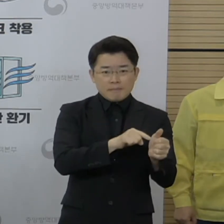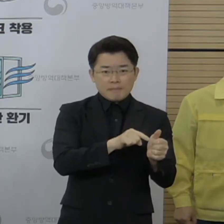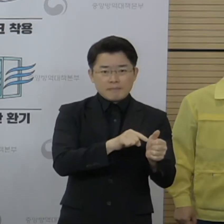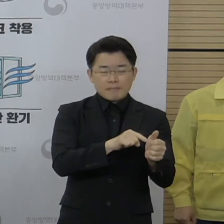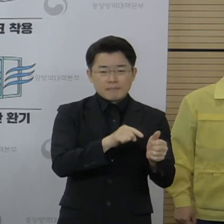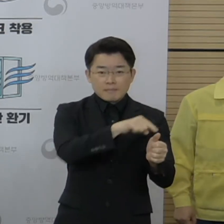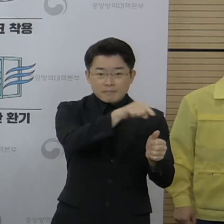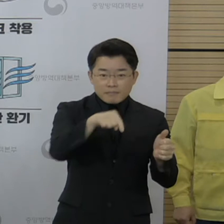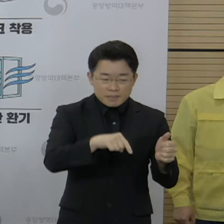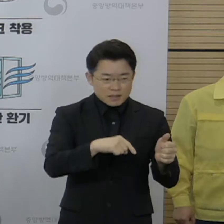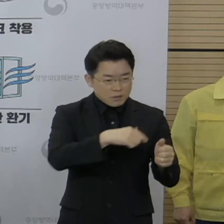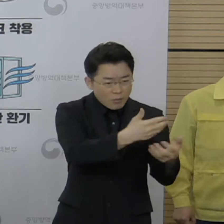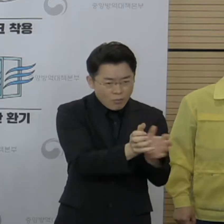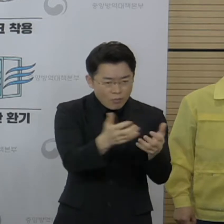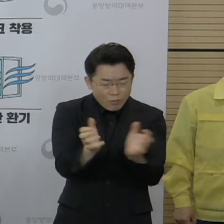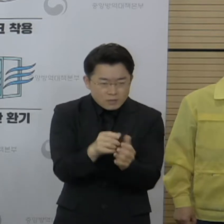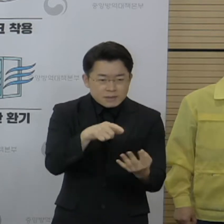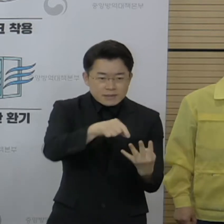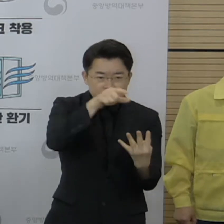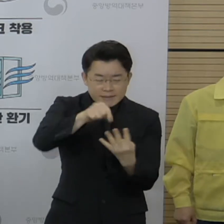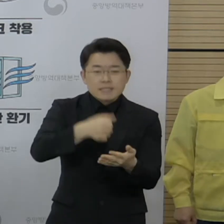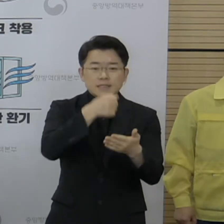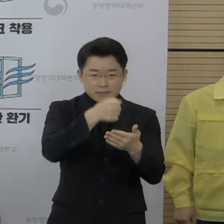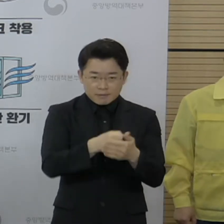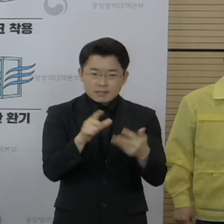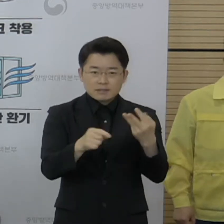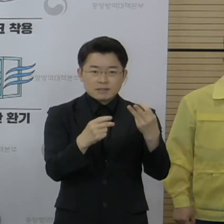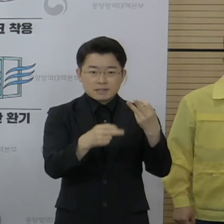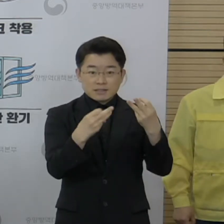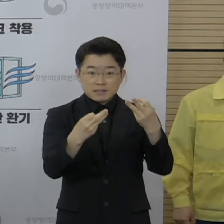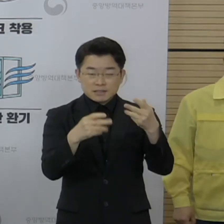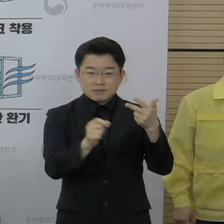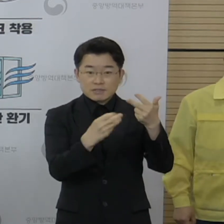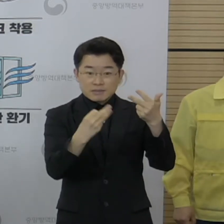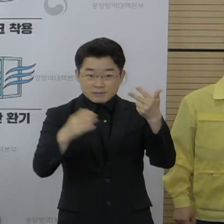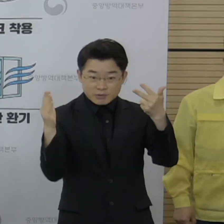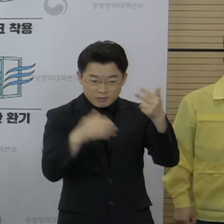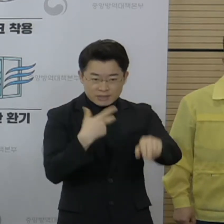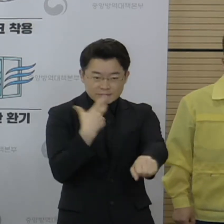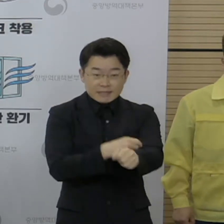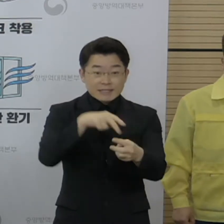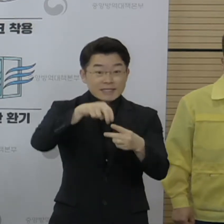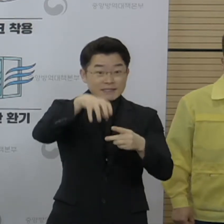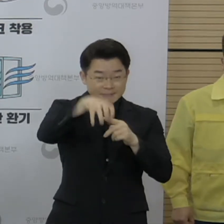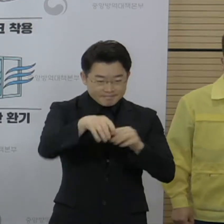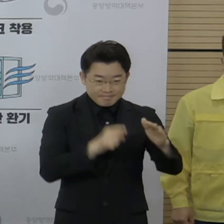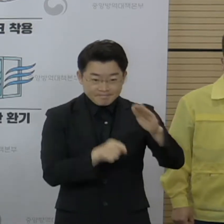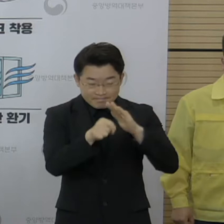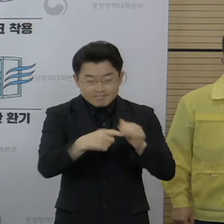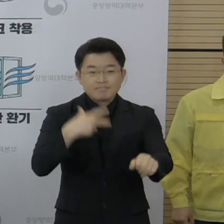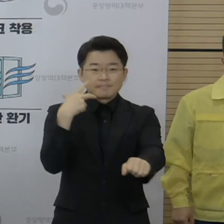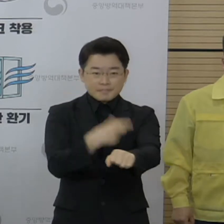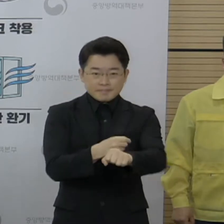대상군을 선정하여 7월 13일부터 예방접종센터에서 접종을 시작합니다.